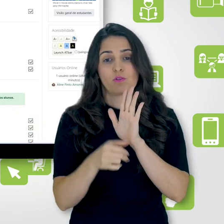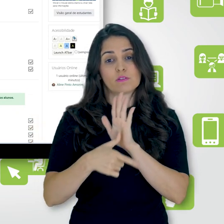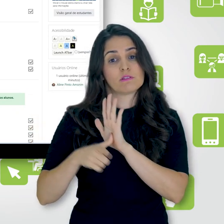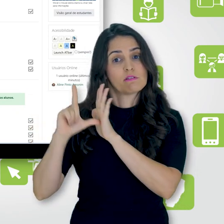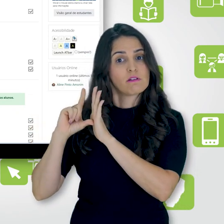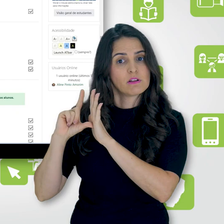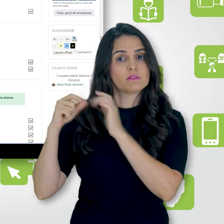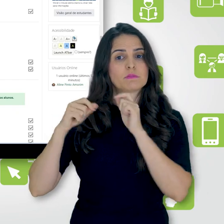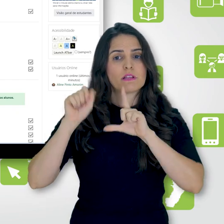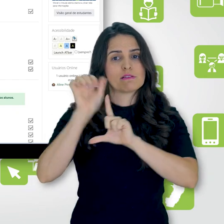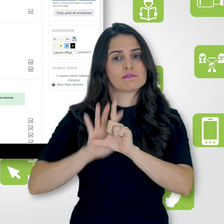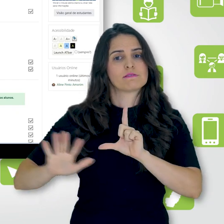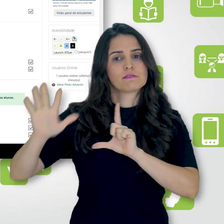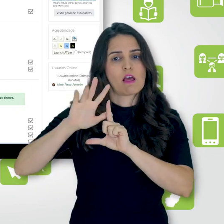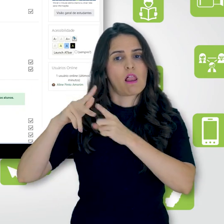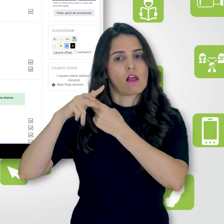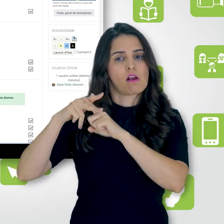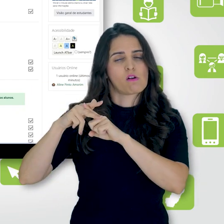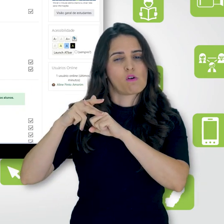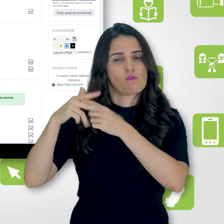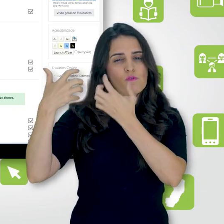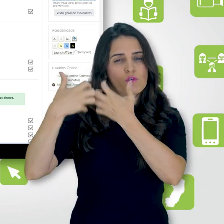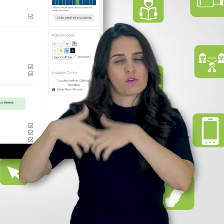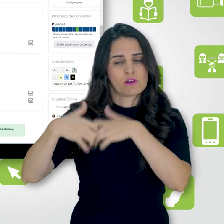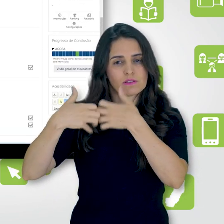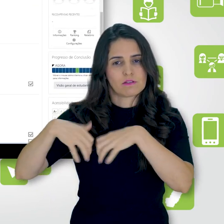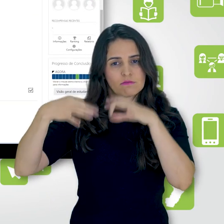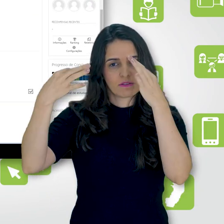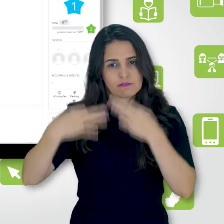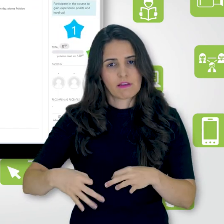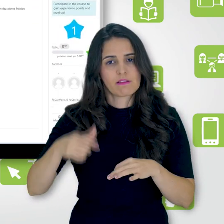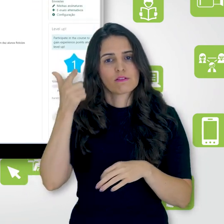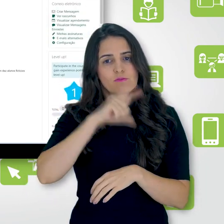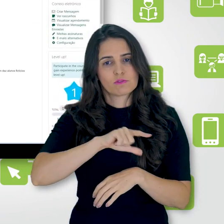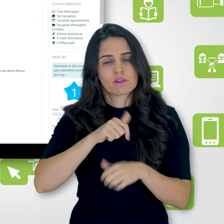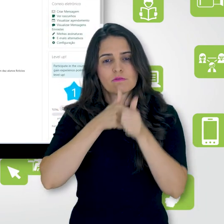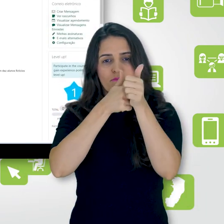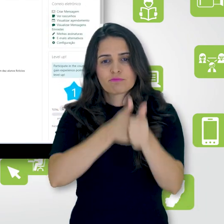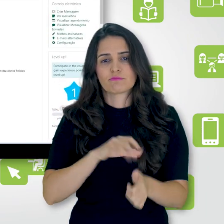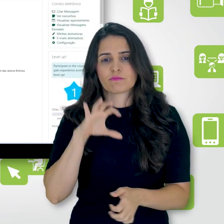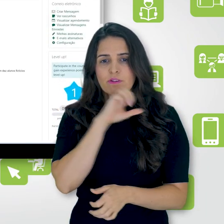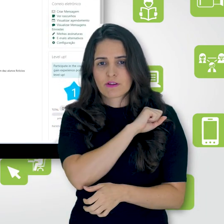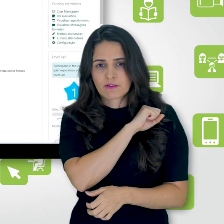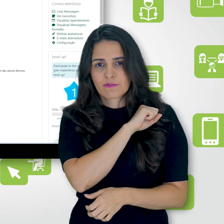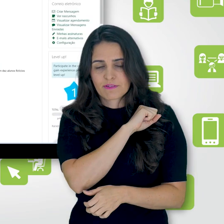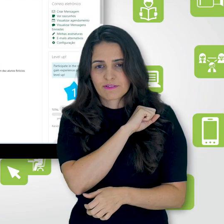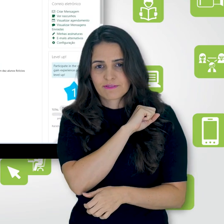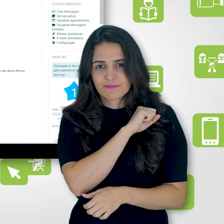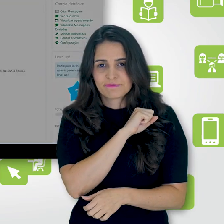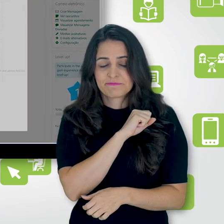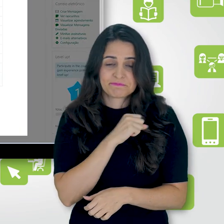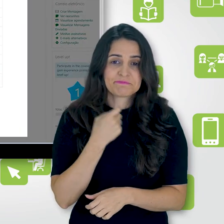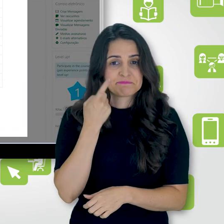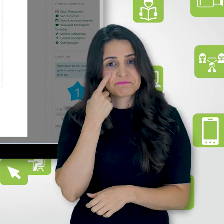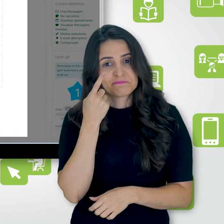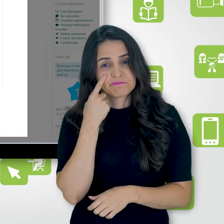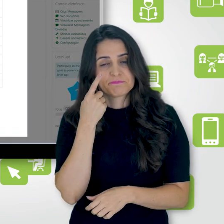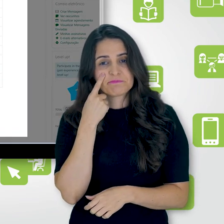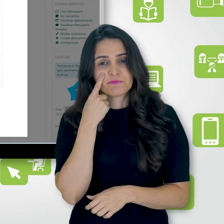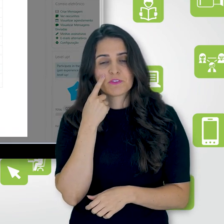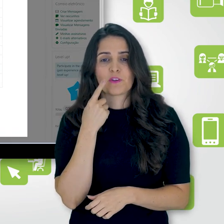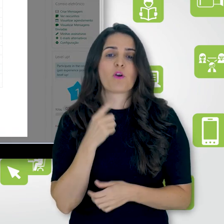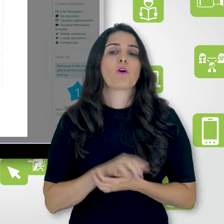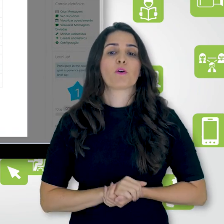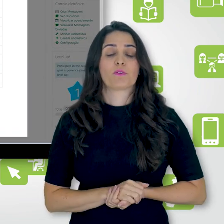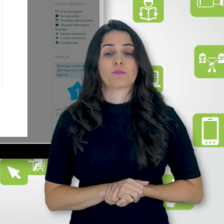configuramos na sala, nós conseguimos também acompanhar de forma rápida. Então, nós vamos aqui em gerenciamento